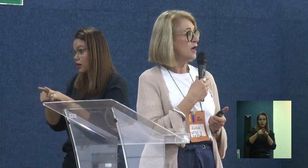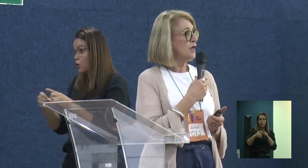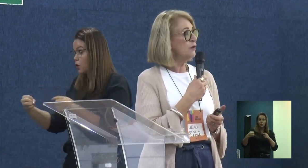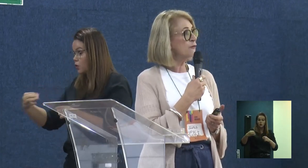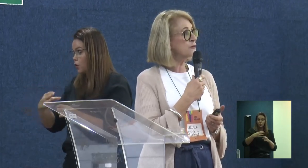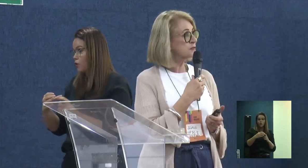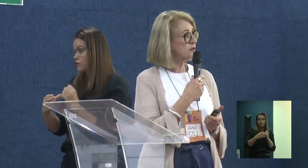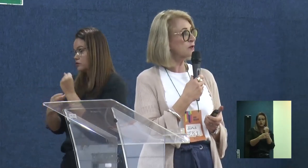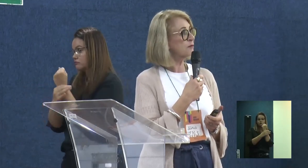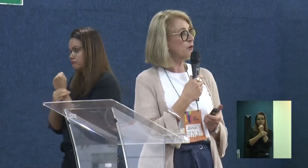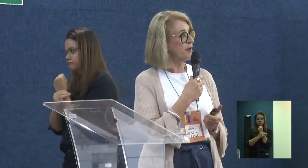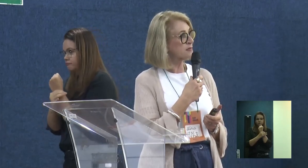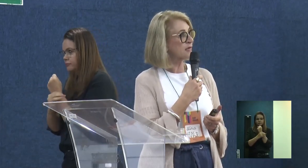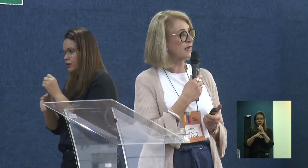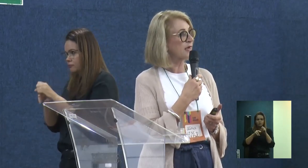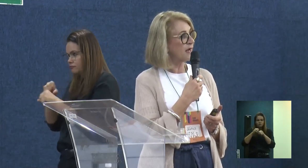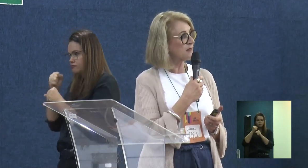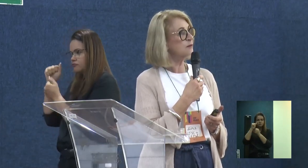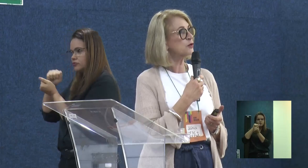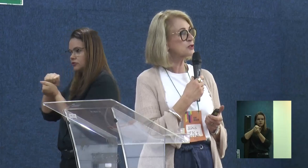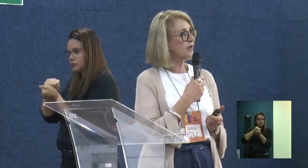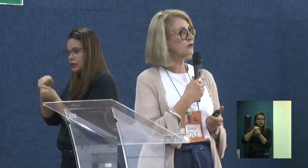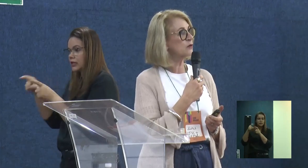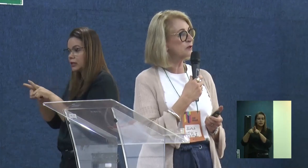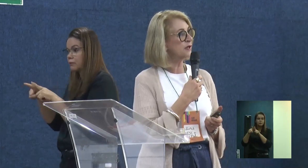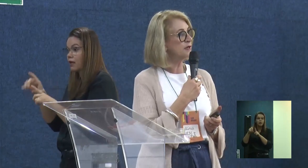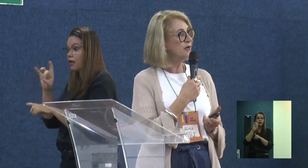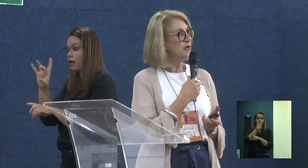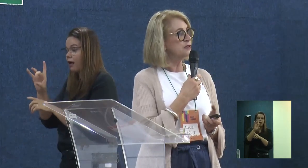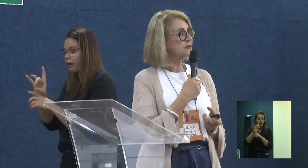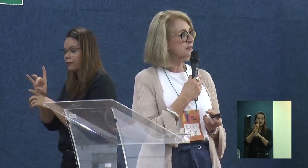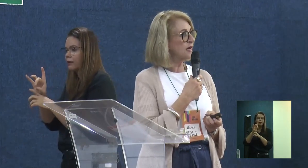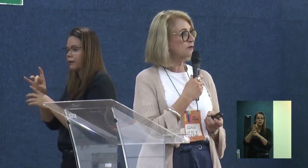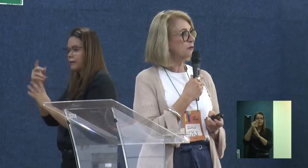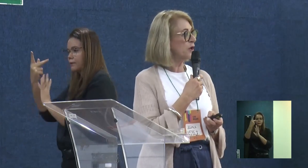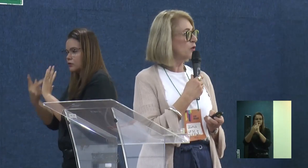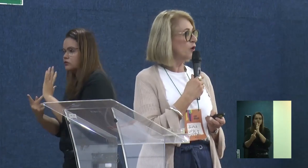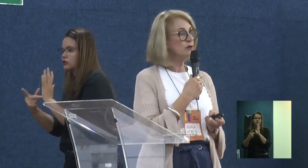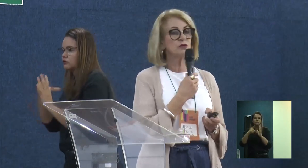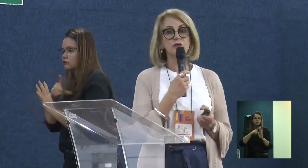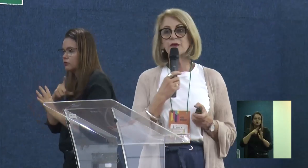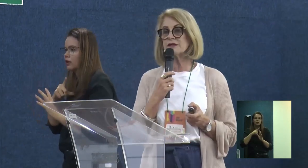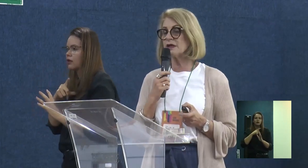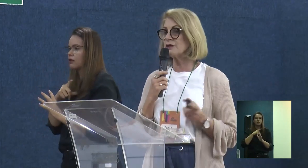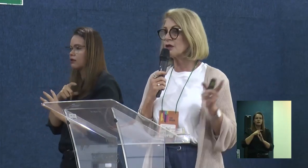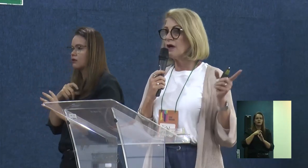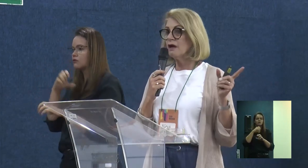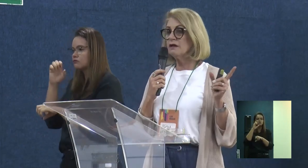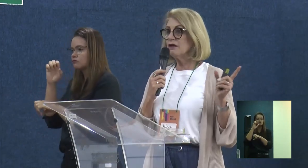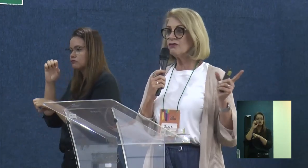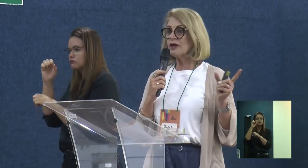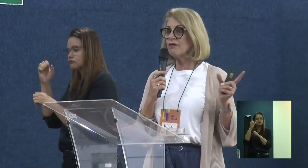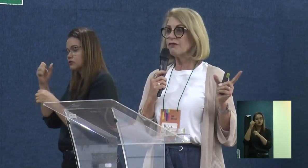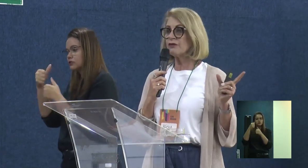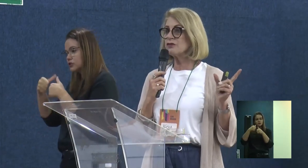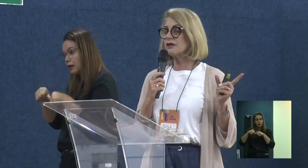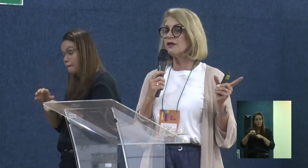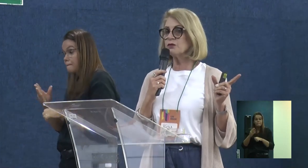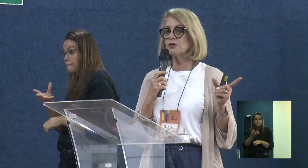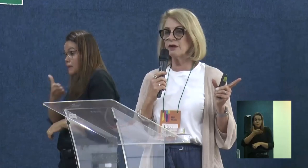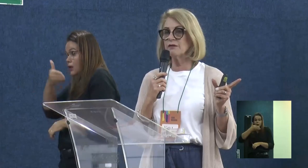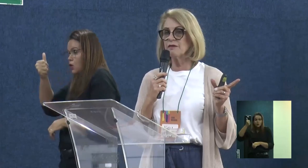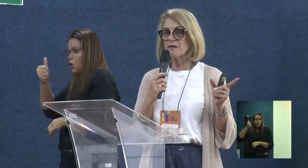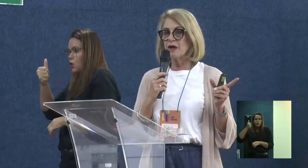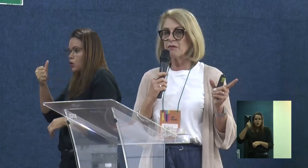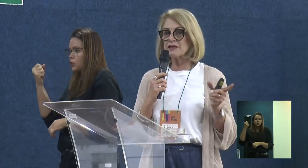estabilidade em função da promessa que cada projeto contém de estado melhor do que o presente. E ele não estava